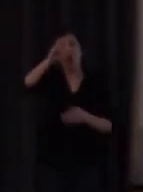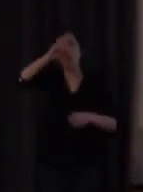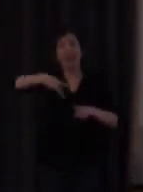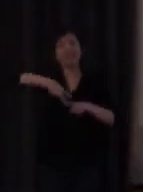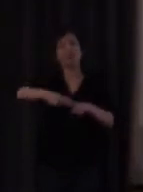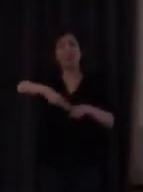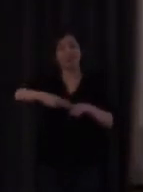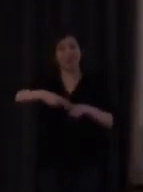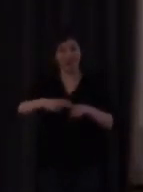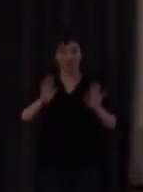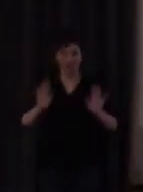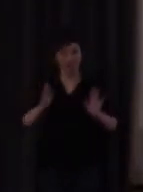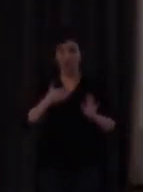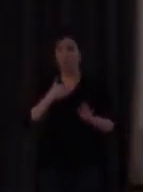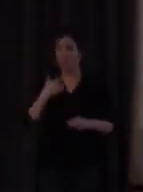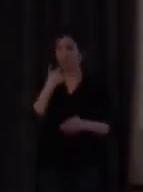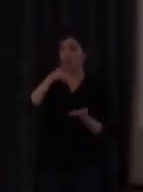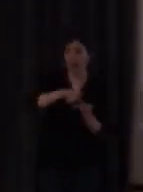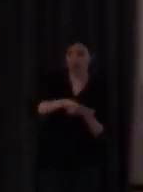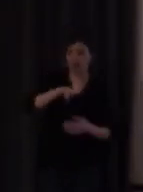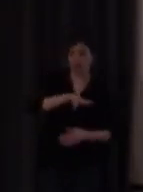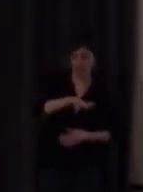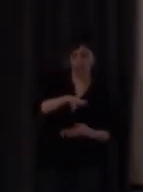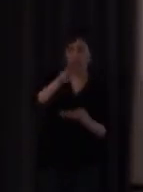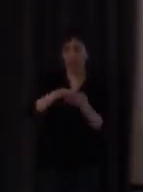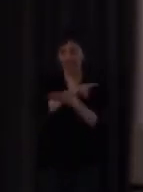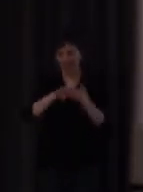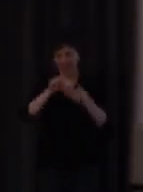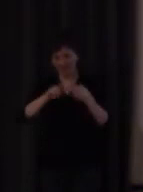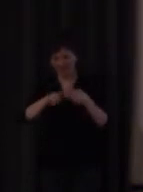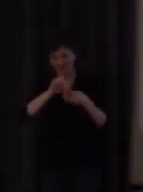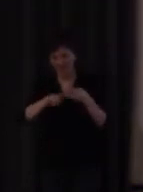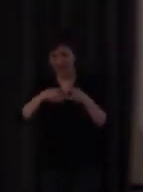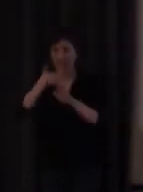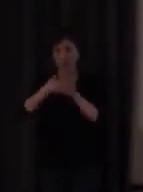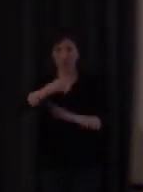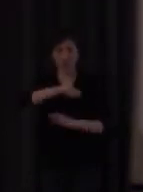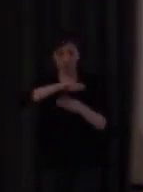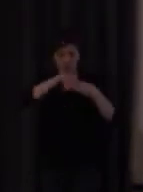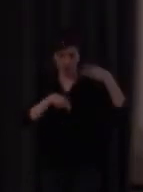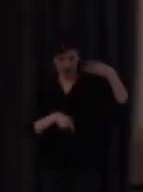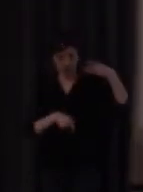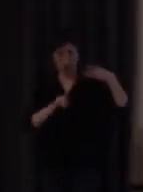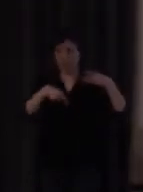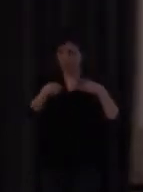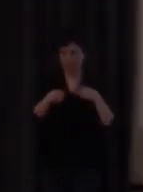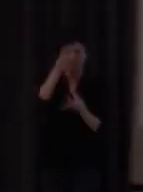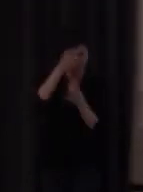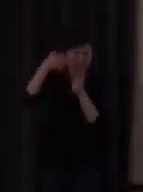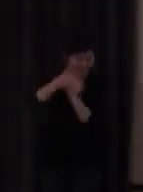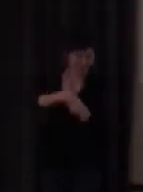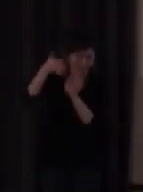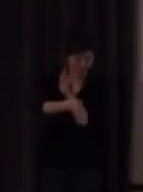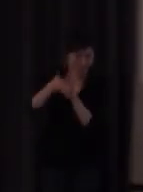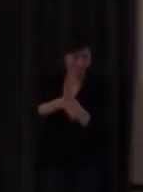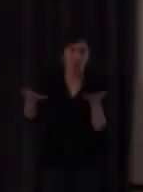decir en lengua española en lengua inglesa y en lengua de signos española que después le contaré un poco más también de esta